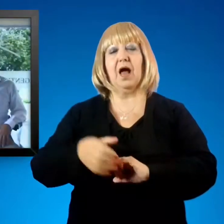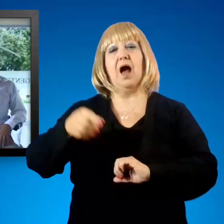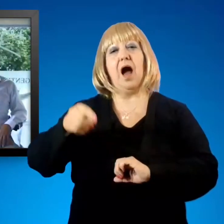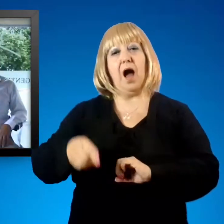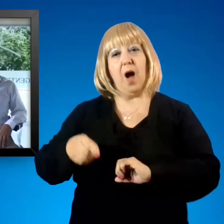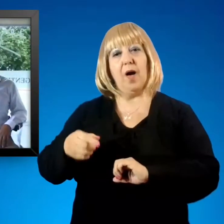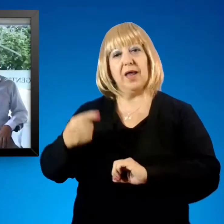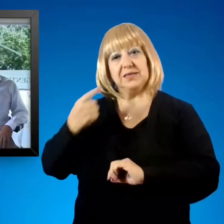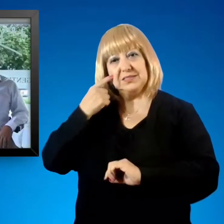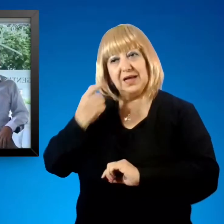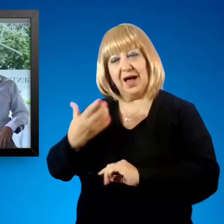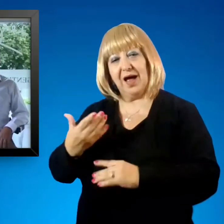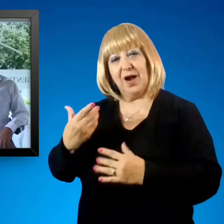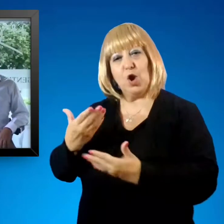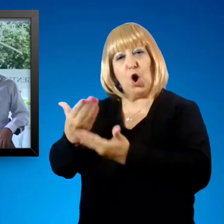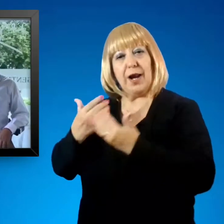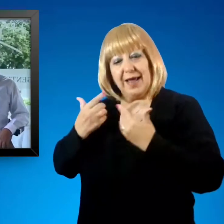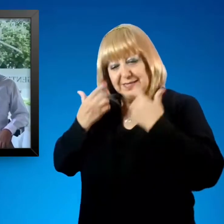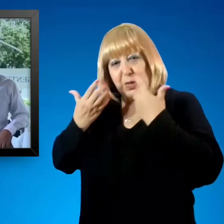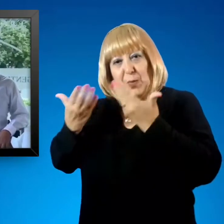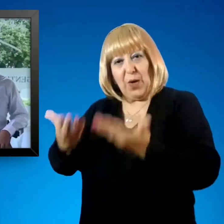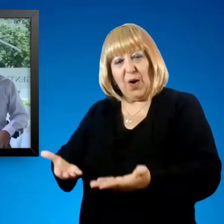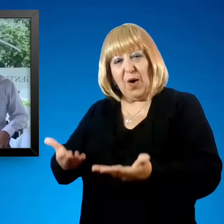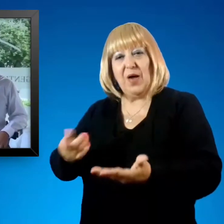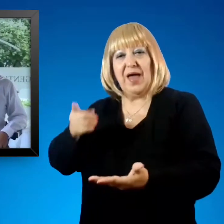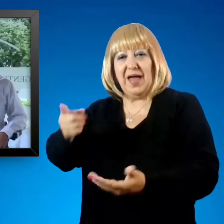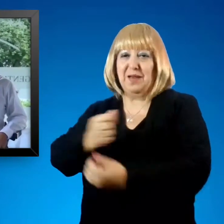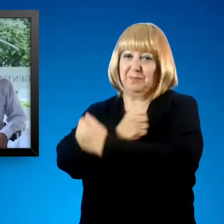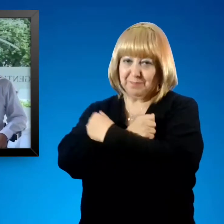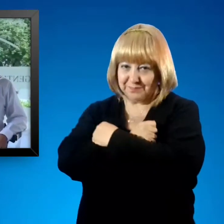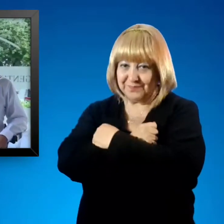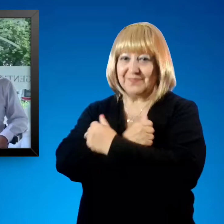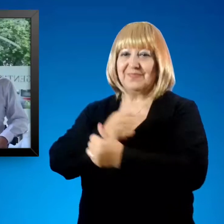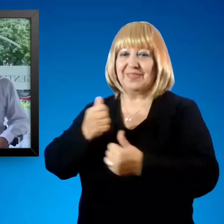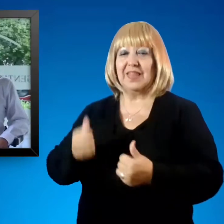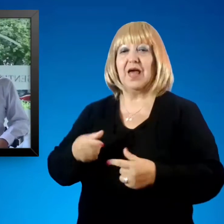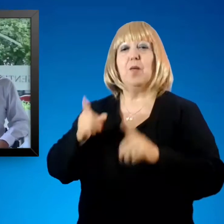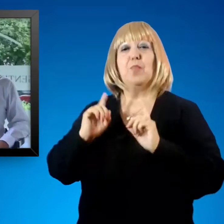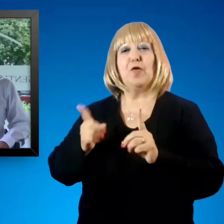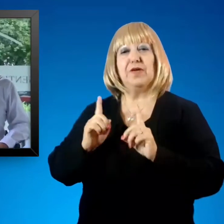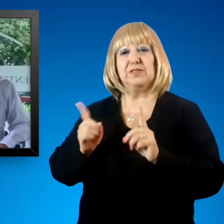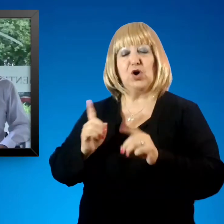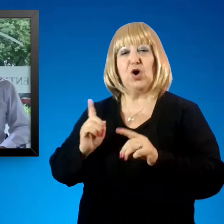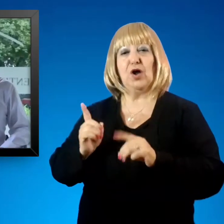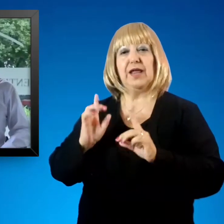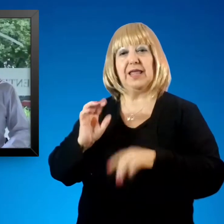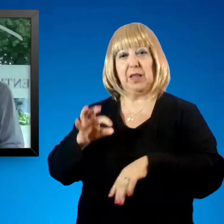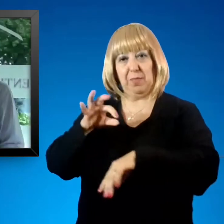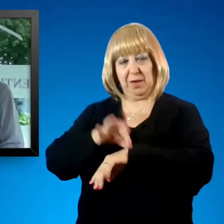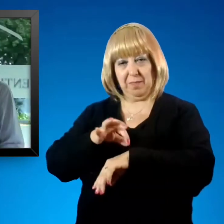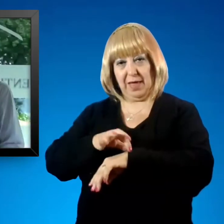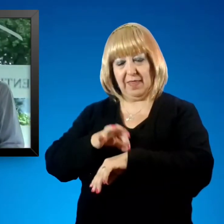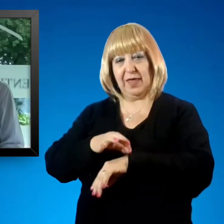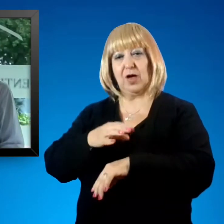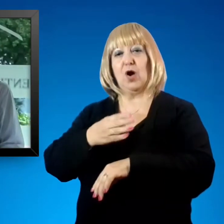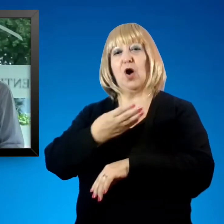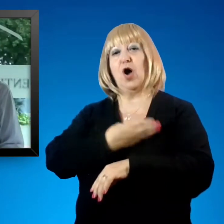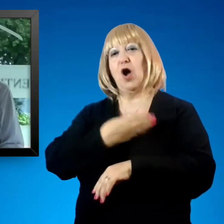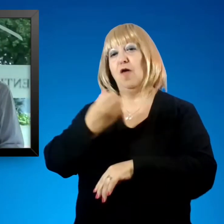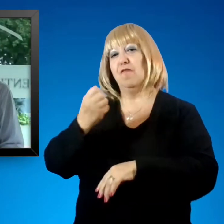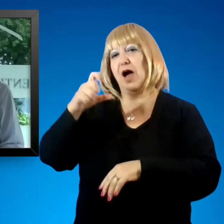¿Qué honor y el agrado de estar y que nos reciba a propósito de su afecto el doctor y profesor Facundo Mane? Siempre